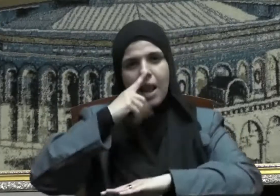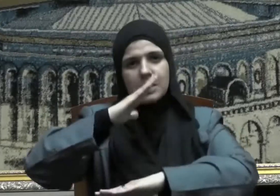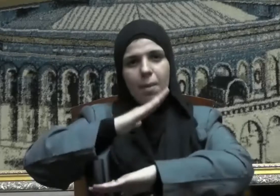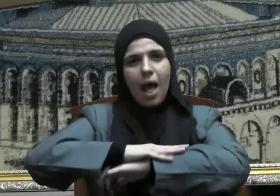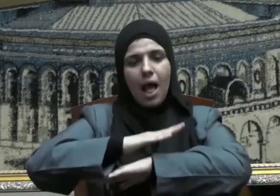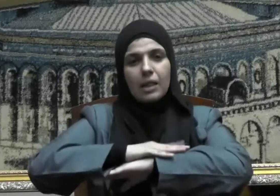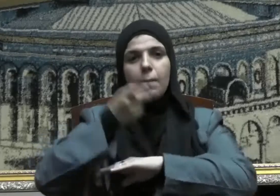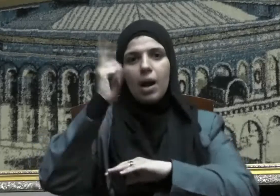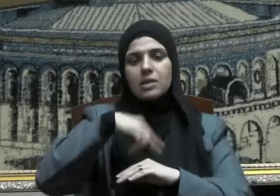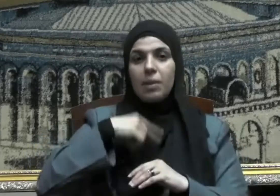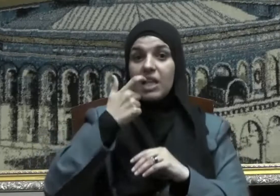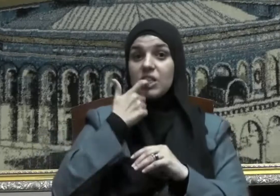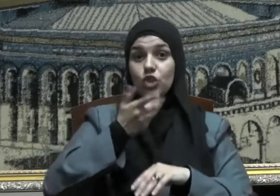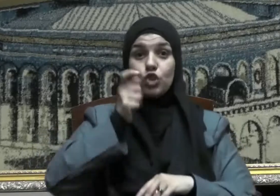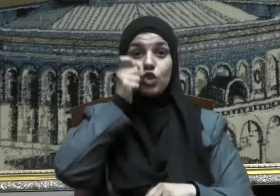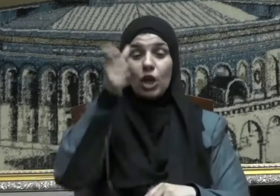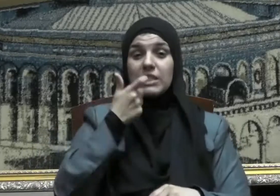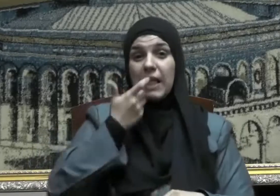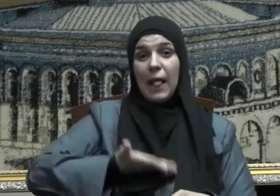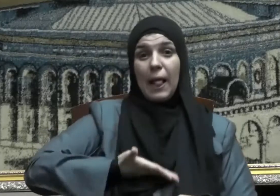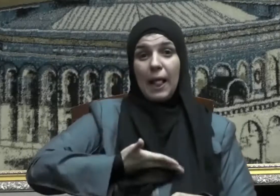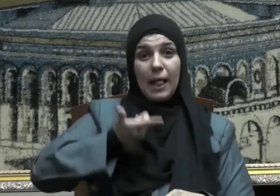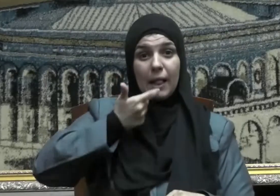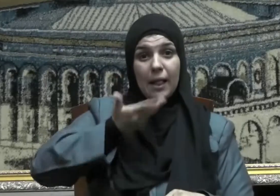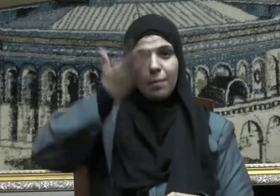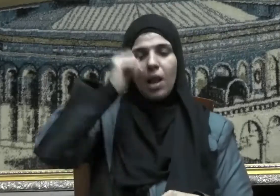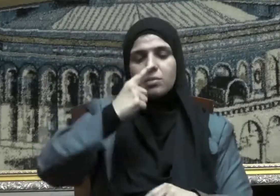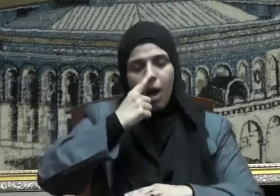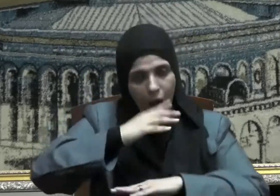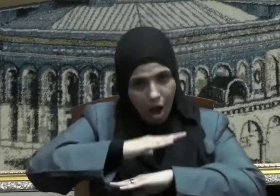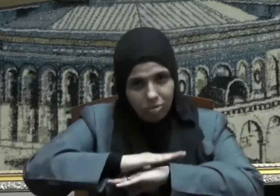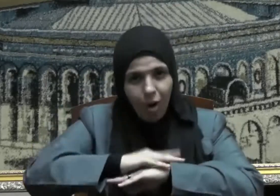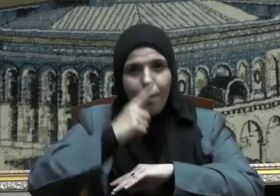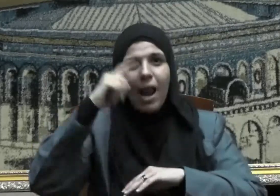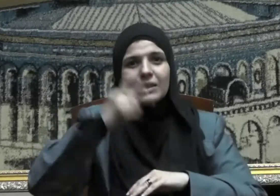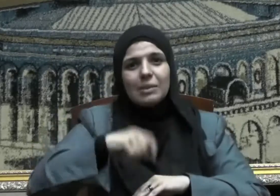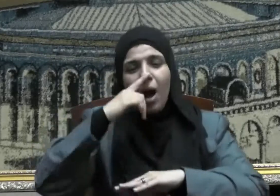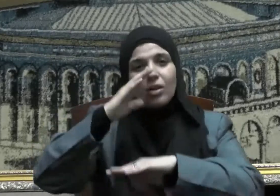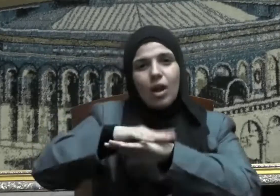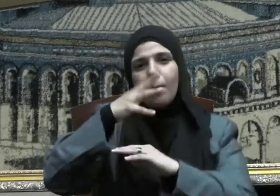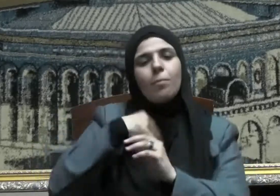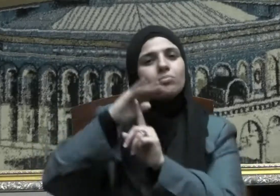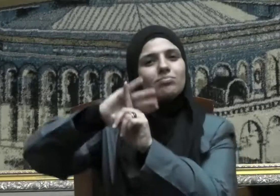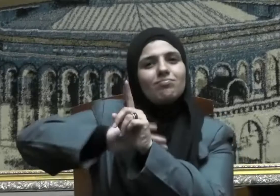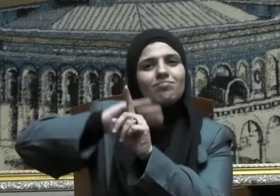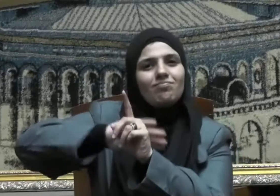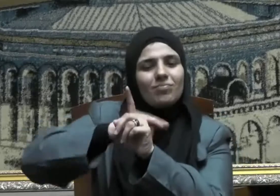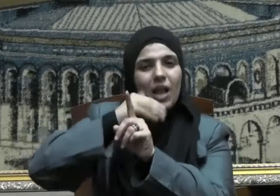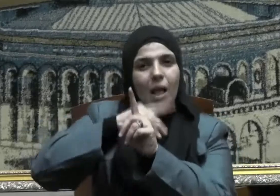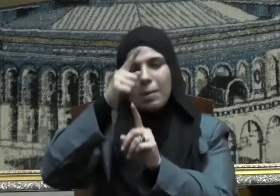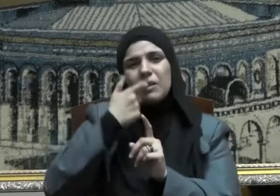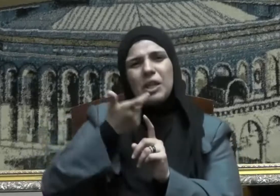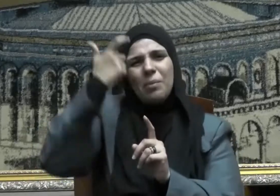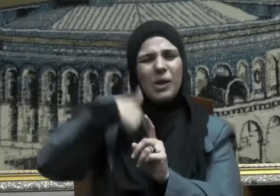الآداب توقير الكبير وذلك بإجلاله والرفق به